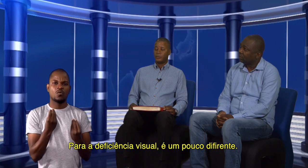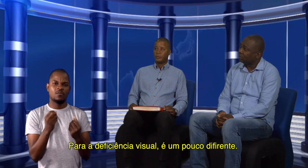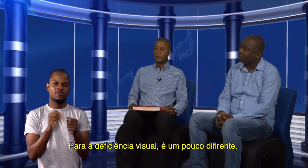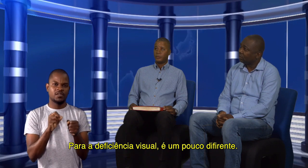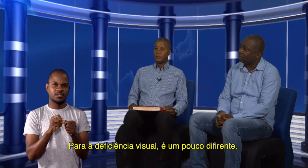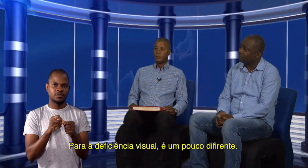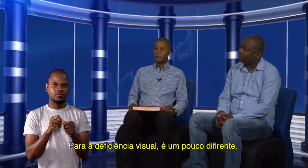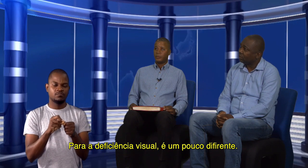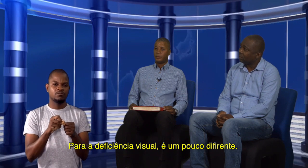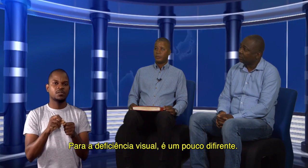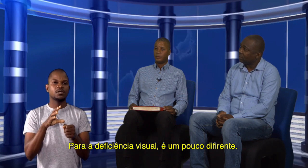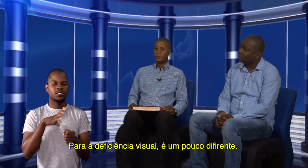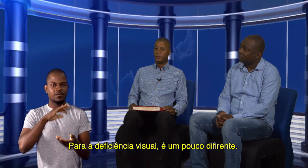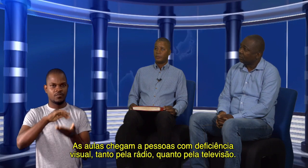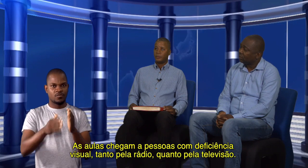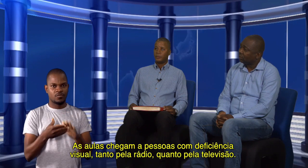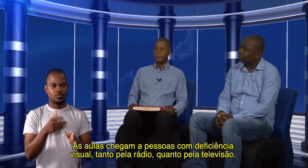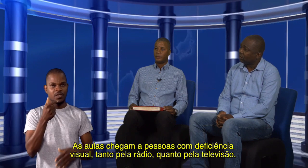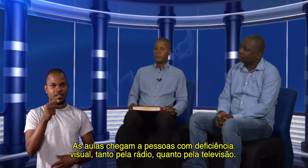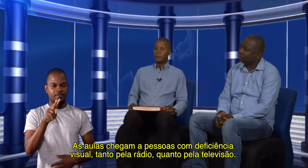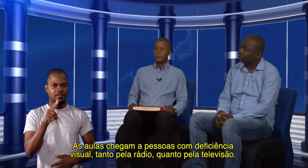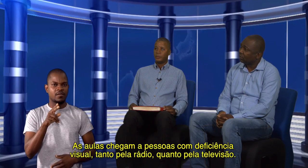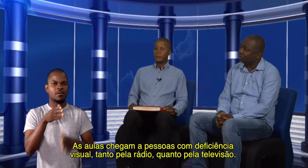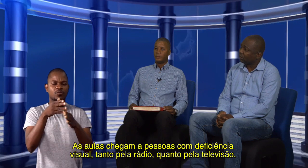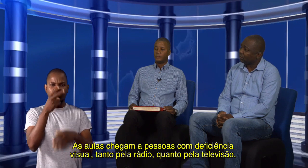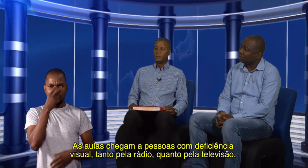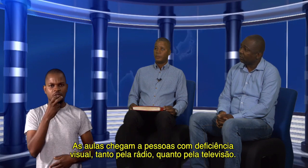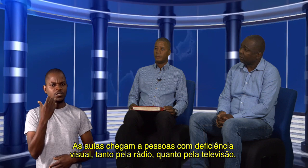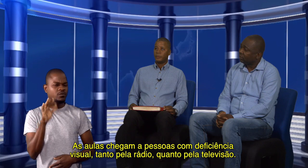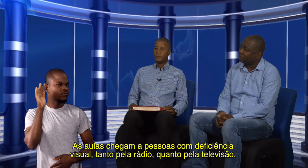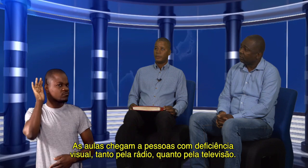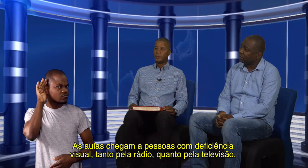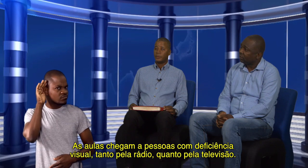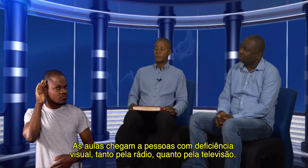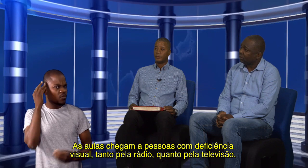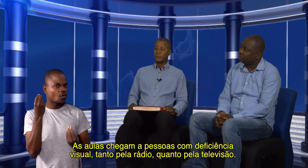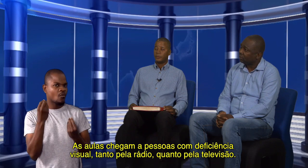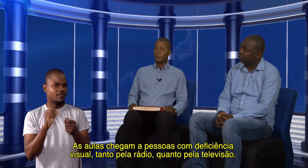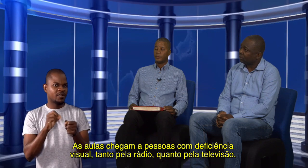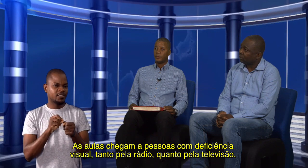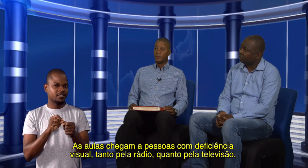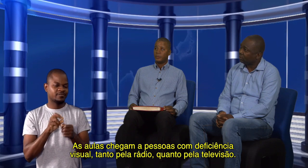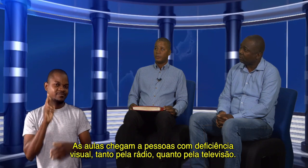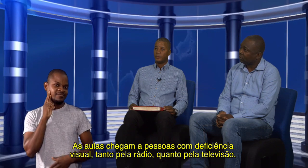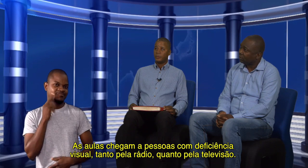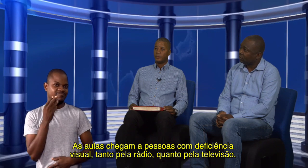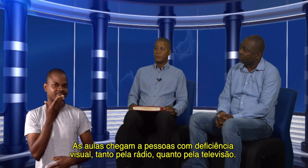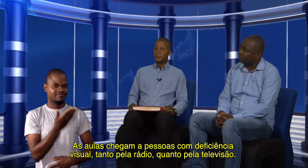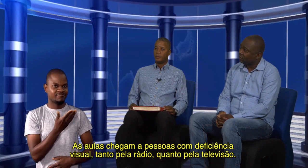diferente, não é? Essas aulas chegam até as pessoas com deficiência visual, rádio, assim como na televisão.